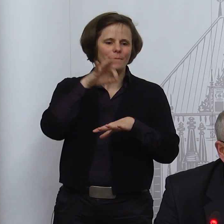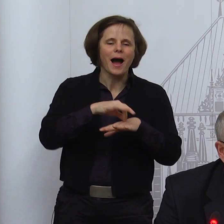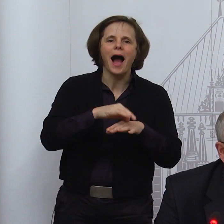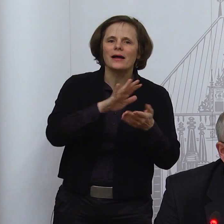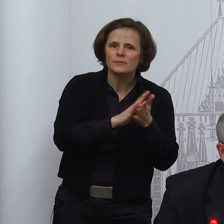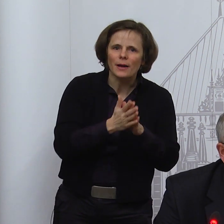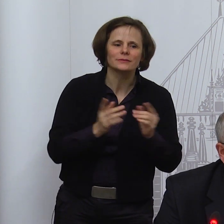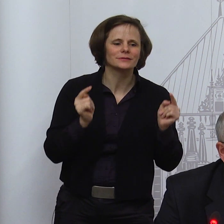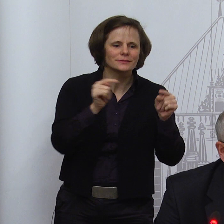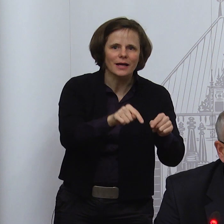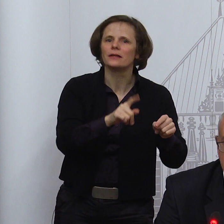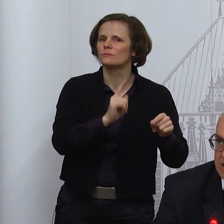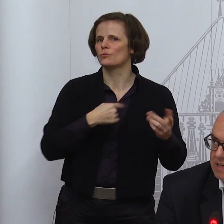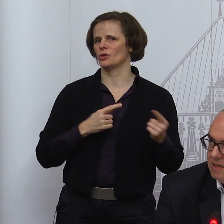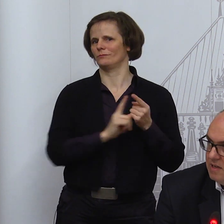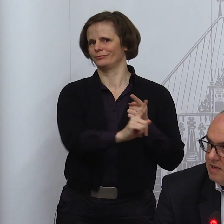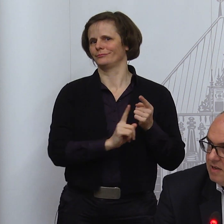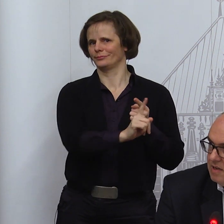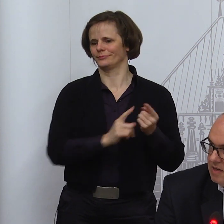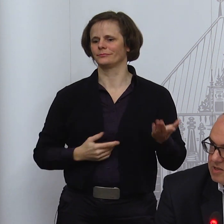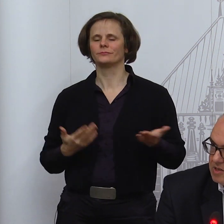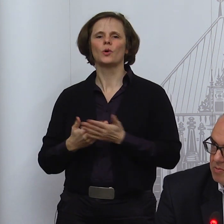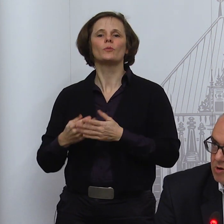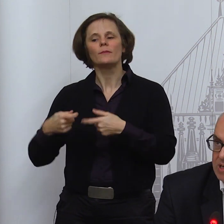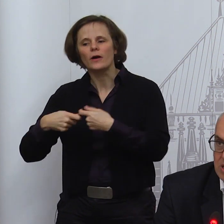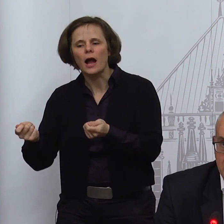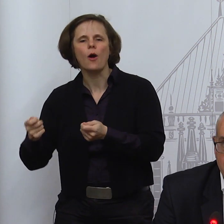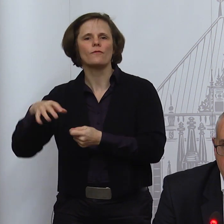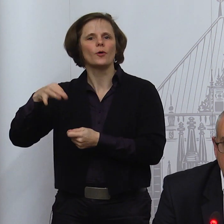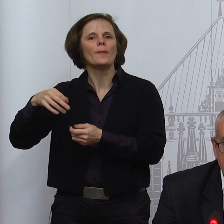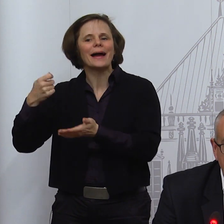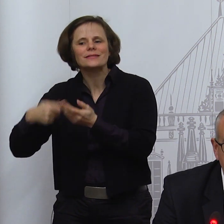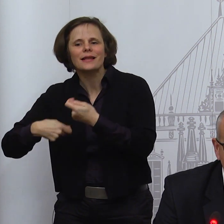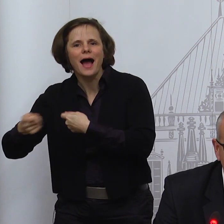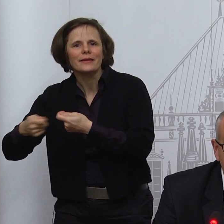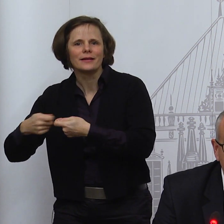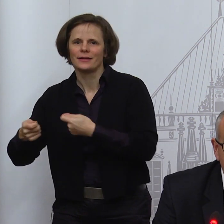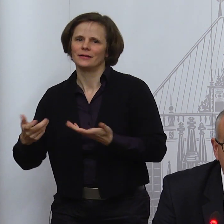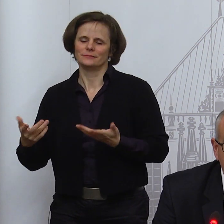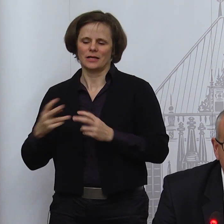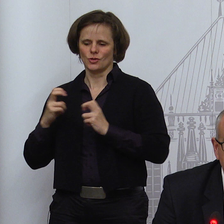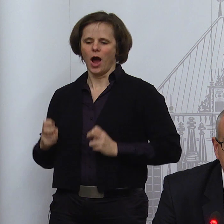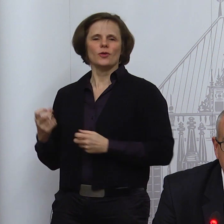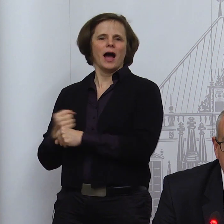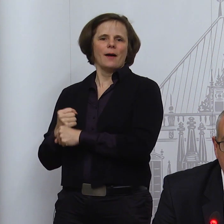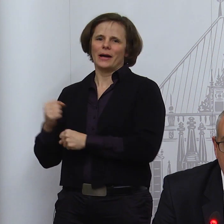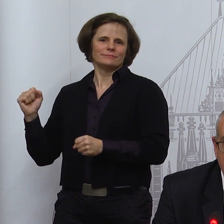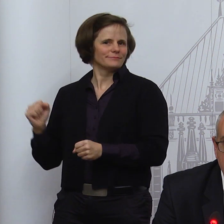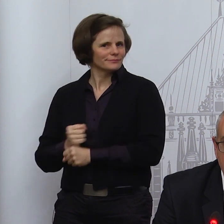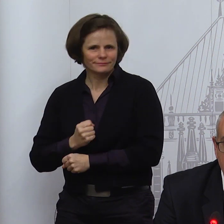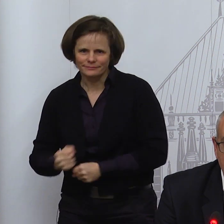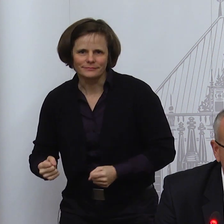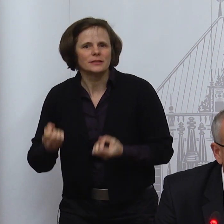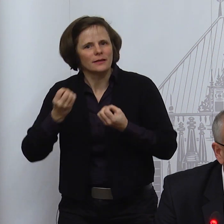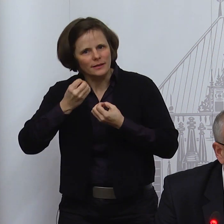Homeoffice erbringen. Und beim Verkaufen im Einzelhandel ist das nicht möglich. Es gibt also viele Bereiche und ich weiß, dass da natürlich auch